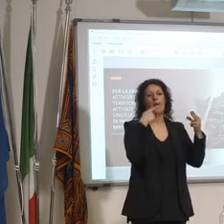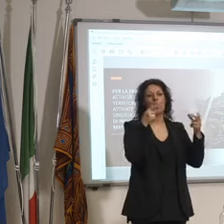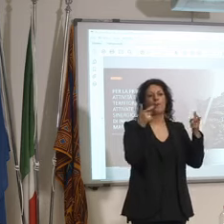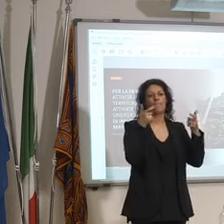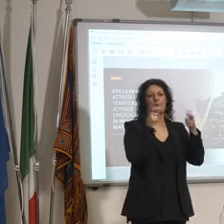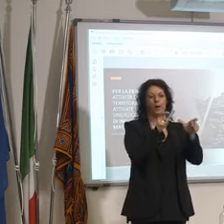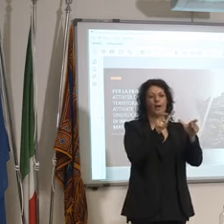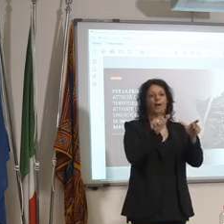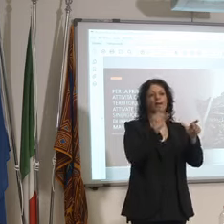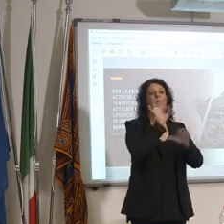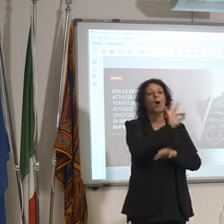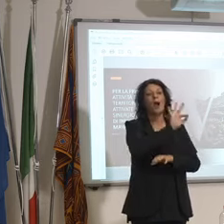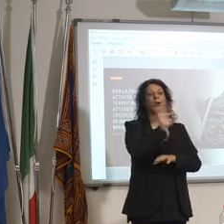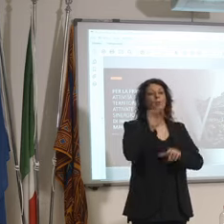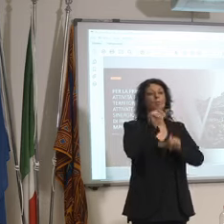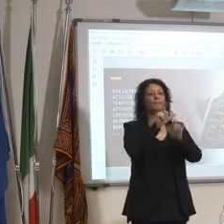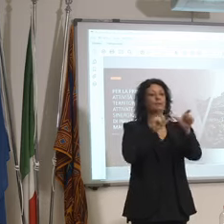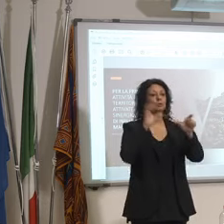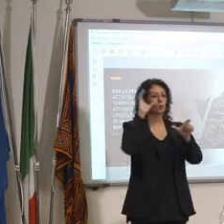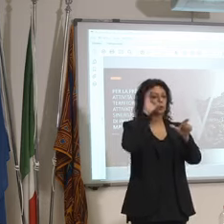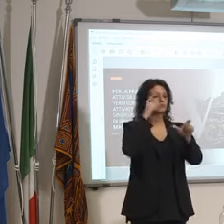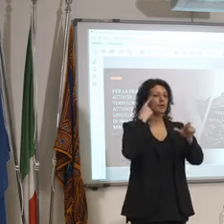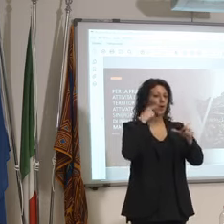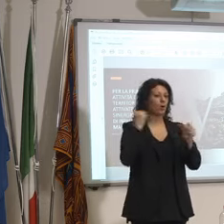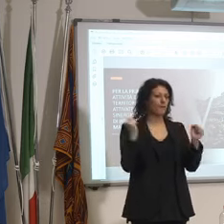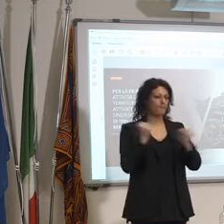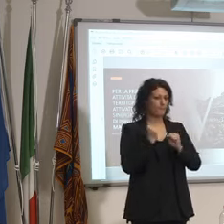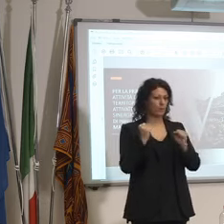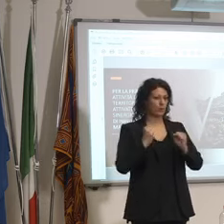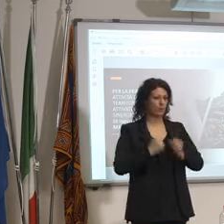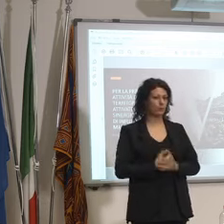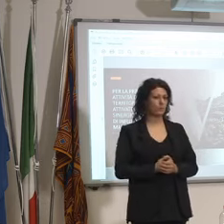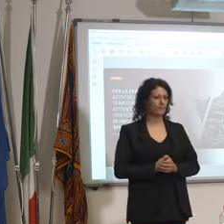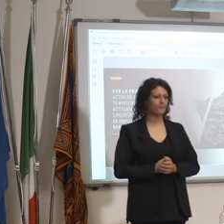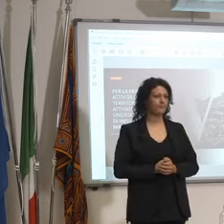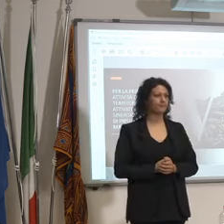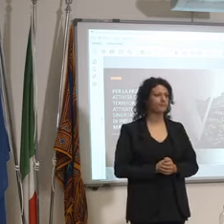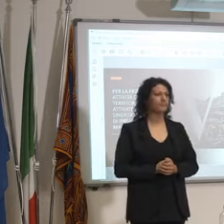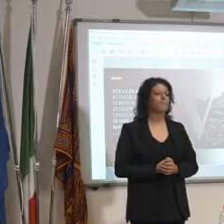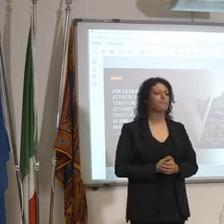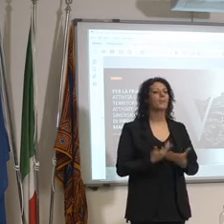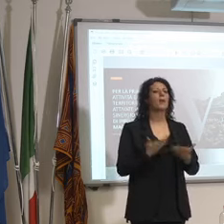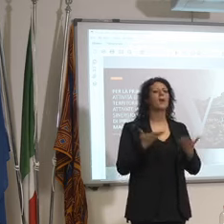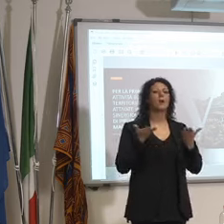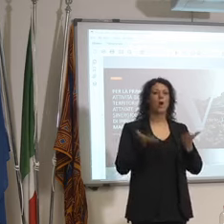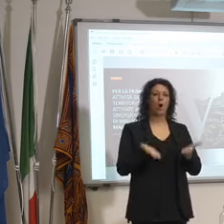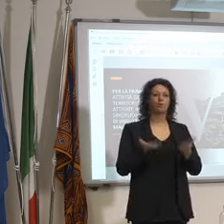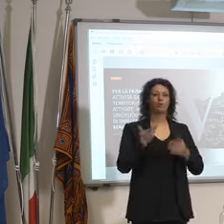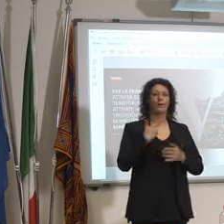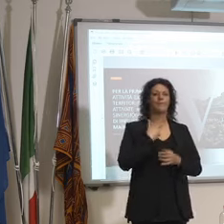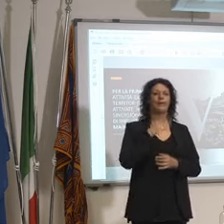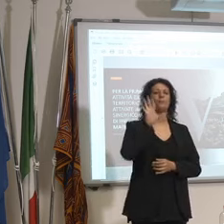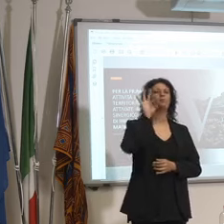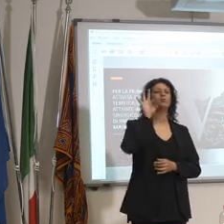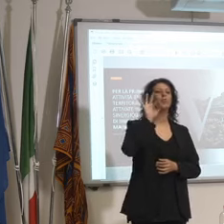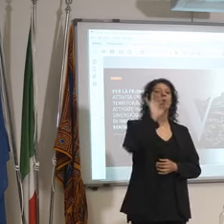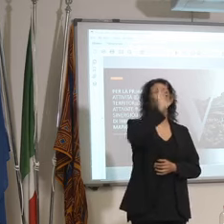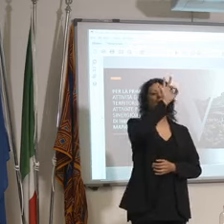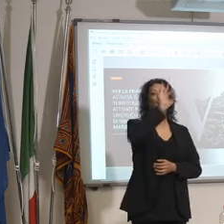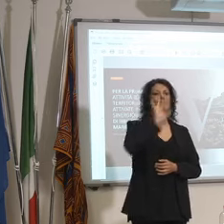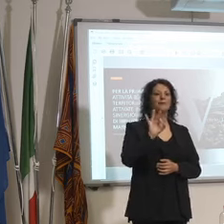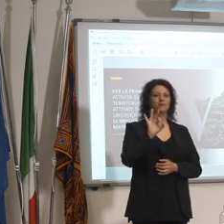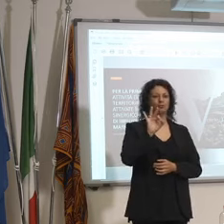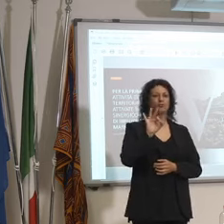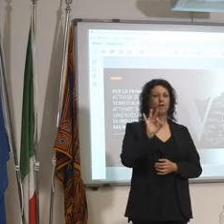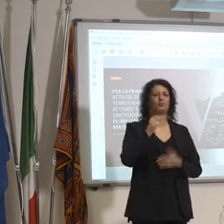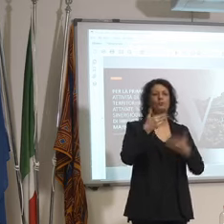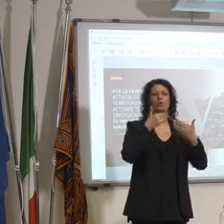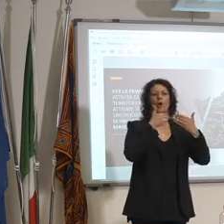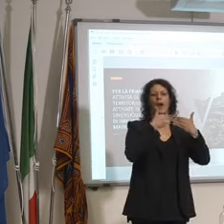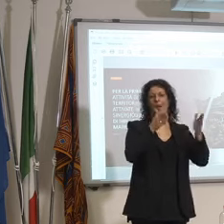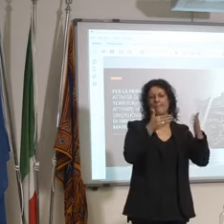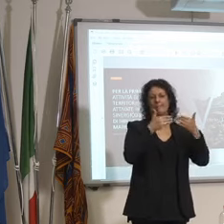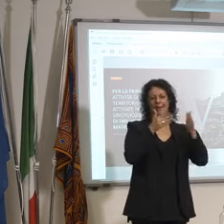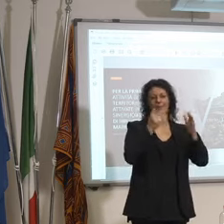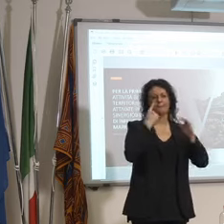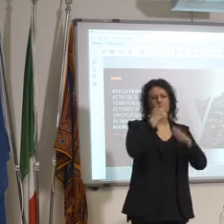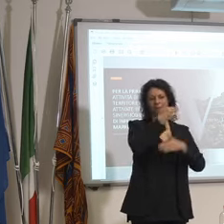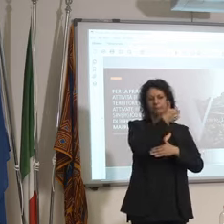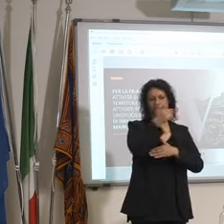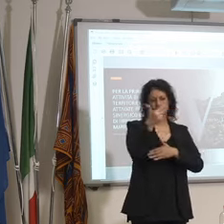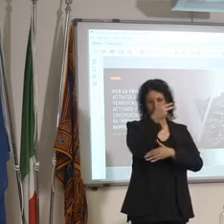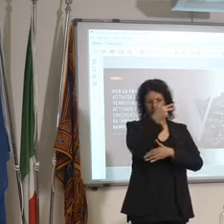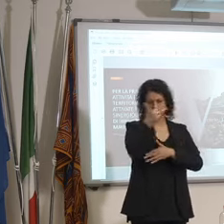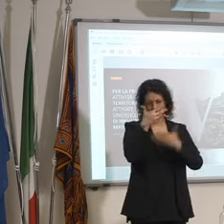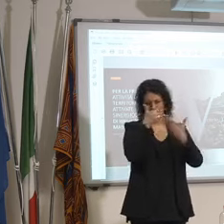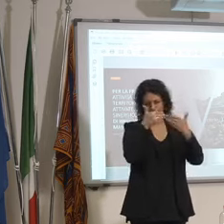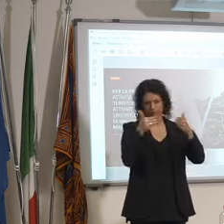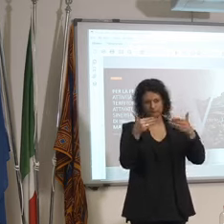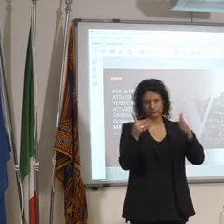ad oggi abbiamo il 50% delle strutture aperte il che è già buono comunque le prenotazioni stanno arrivando siamo